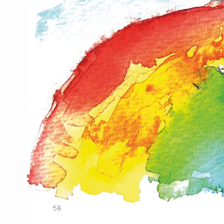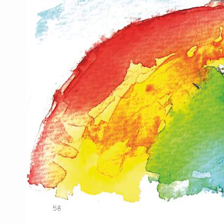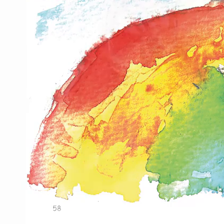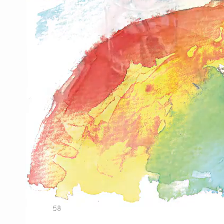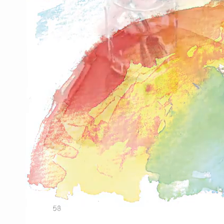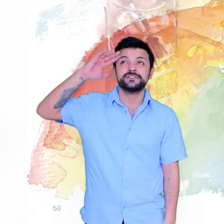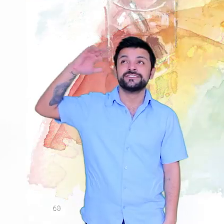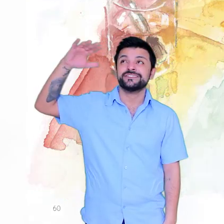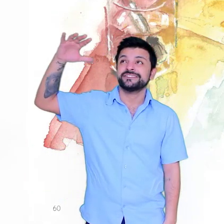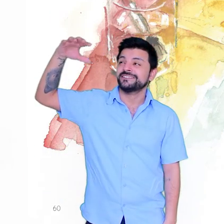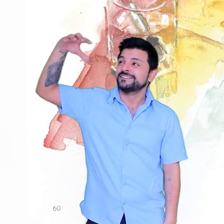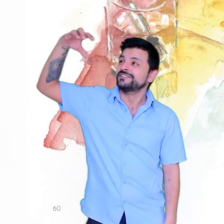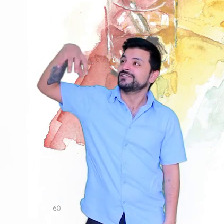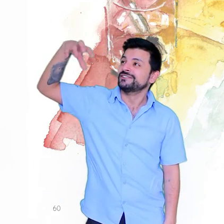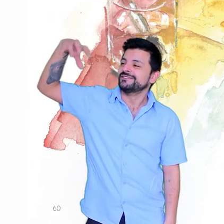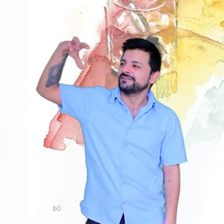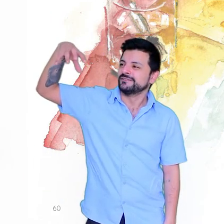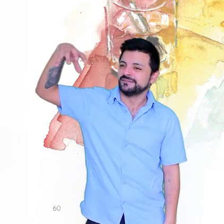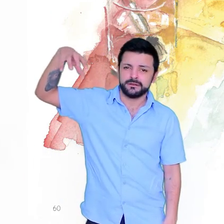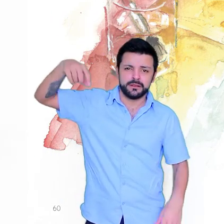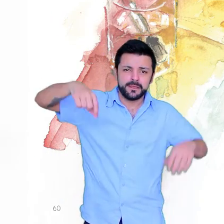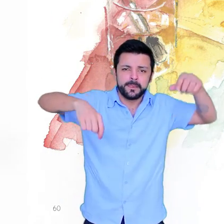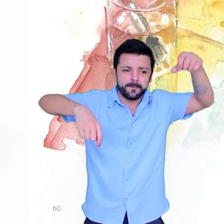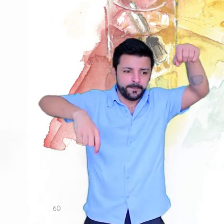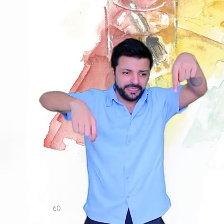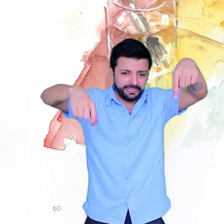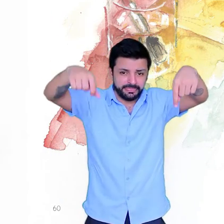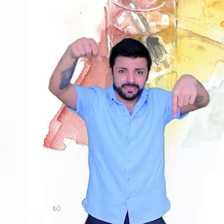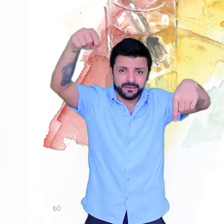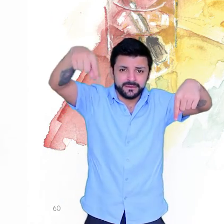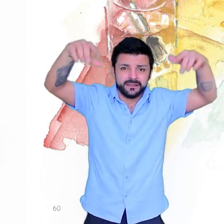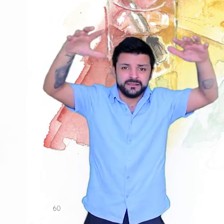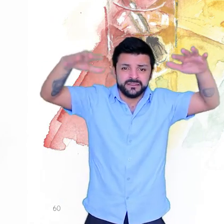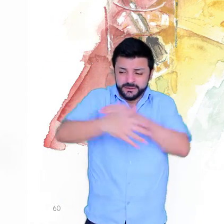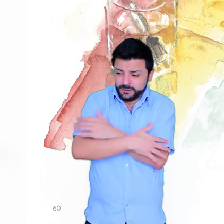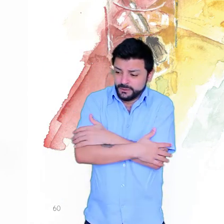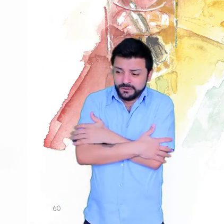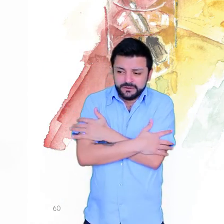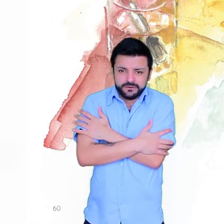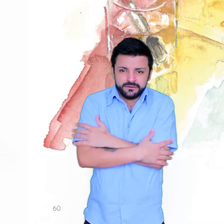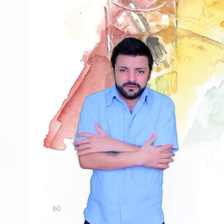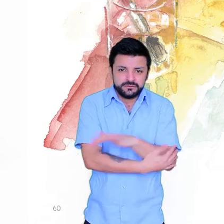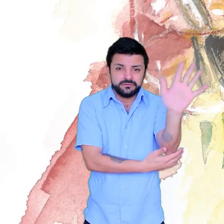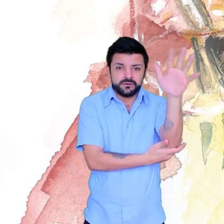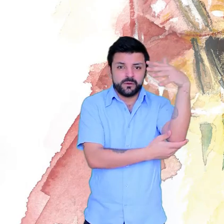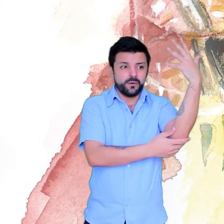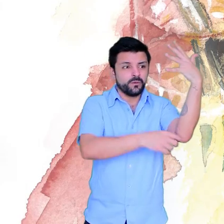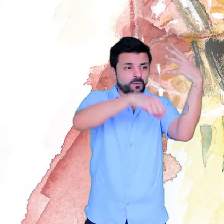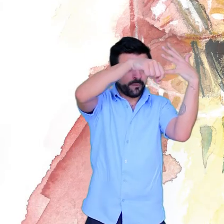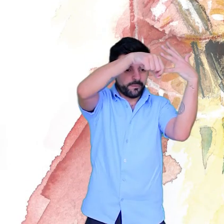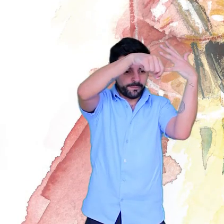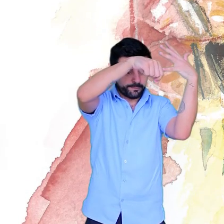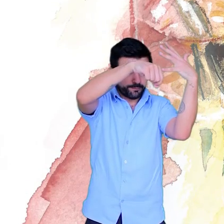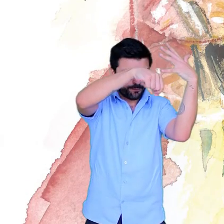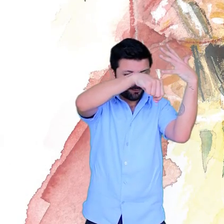Sonho de um dia de chuva Pinga A chuva fria Na folha faço um sol